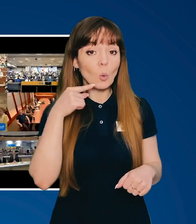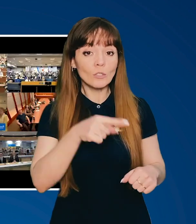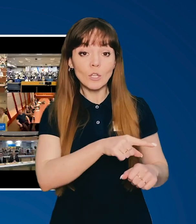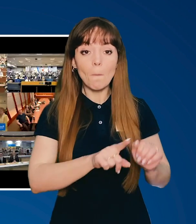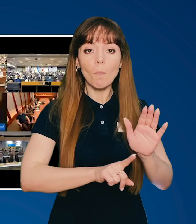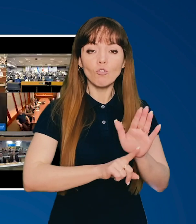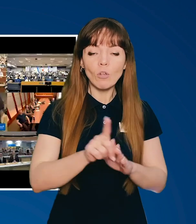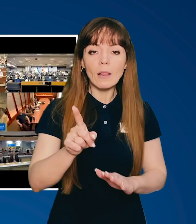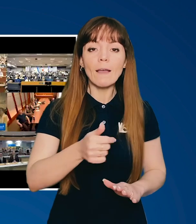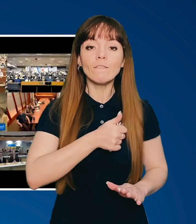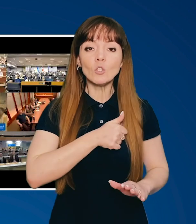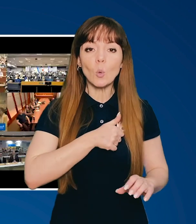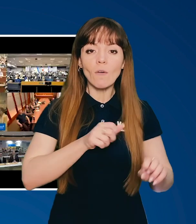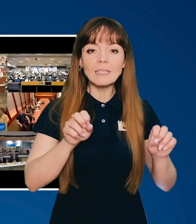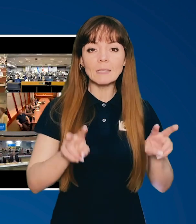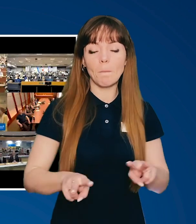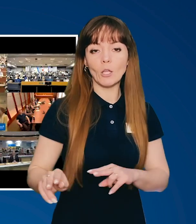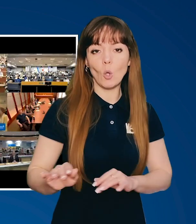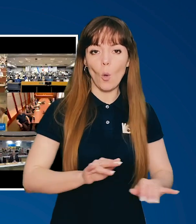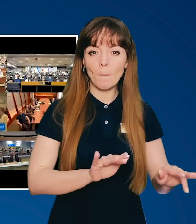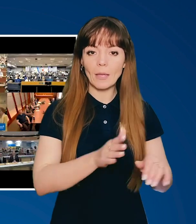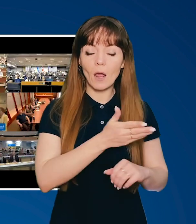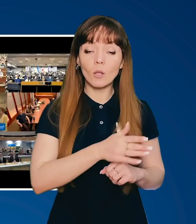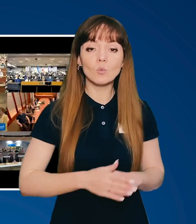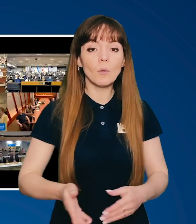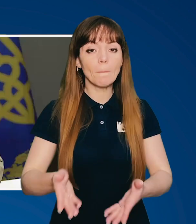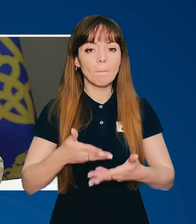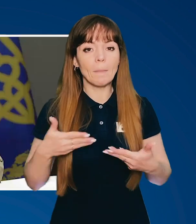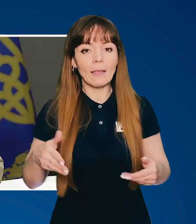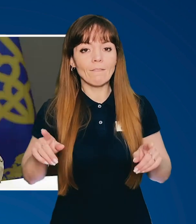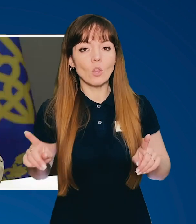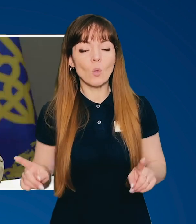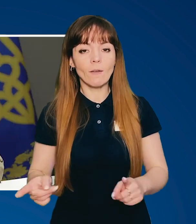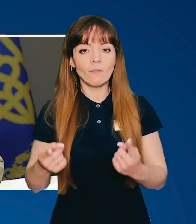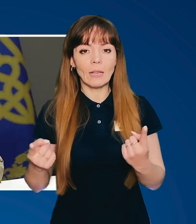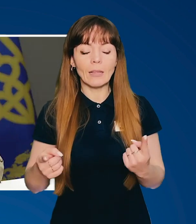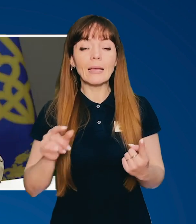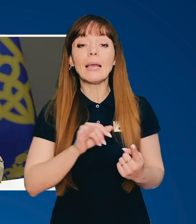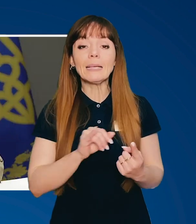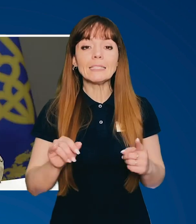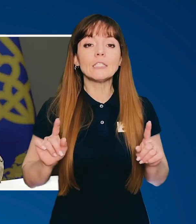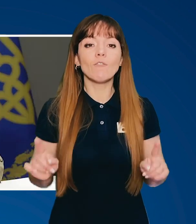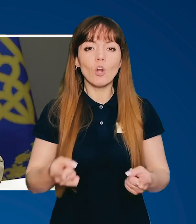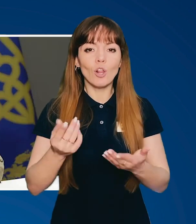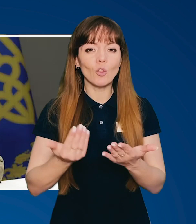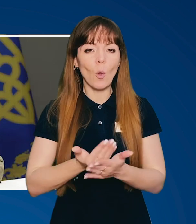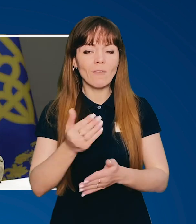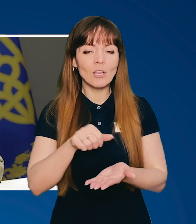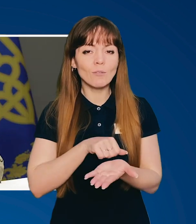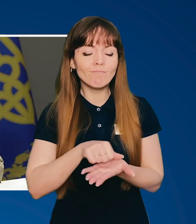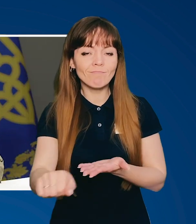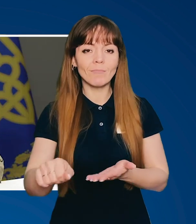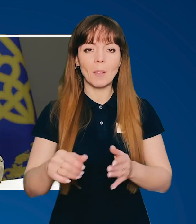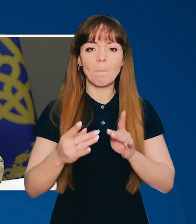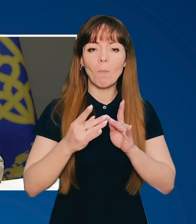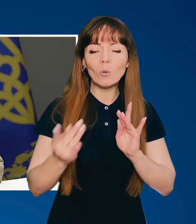тому Росія почала військову спецоперацію. Ми відновили і створили нові дороги, мости,